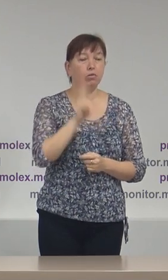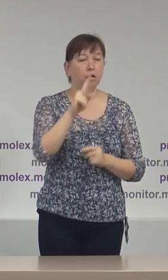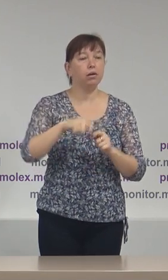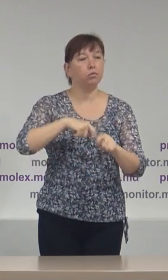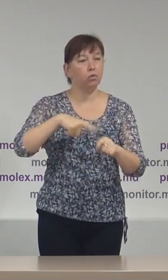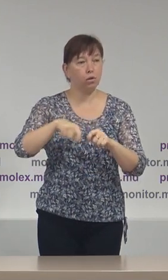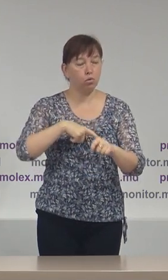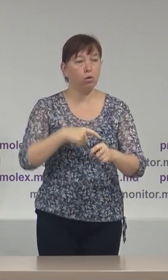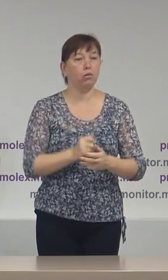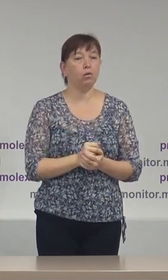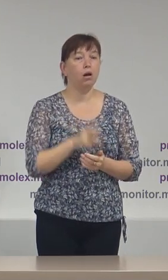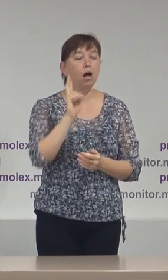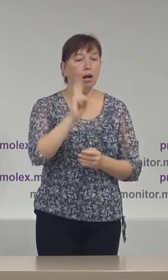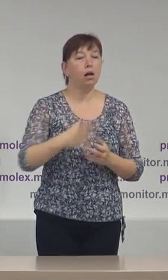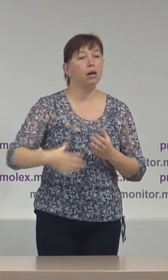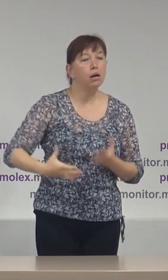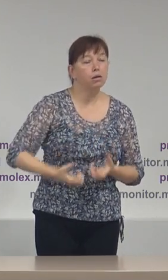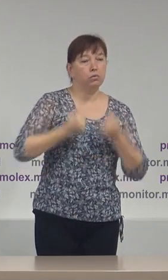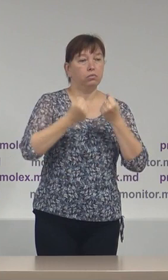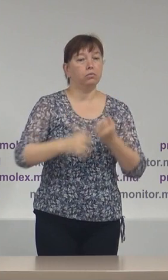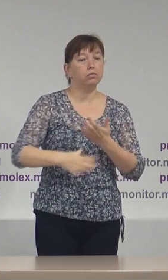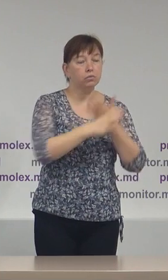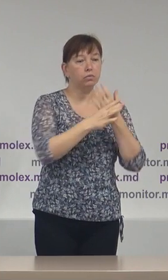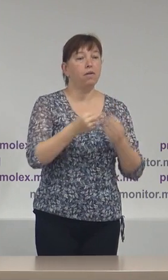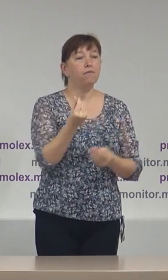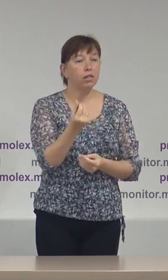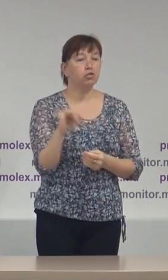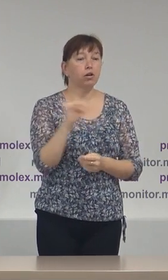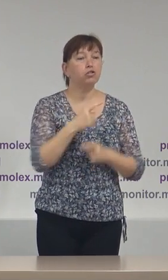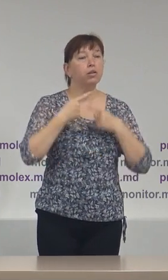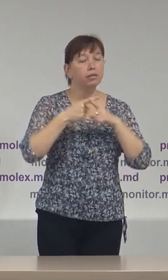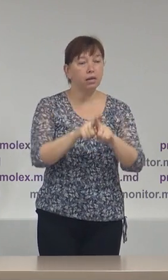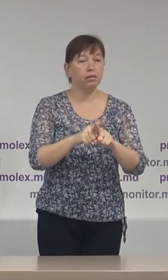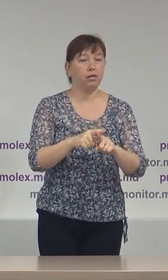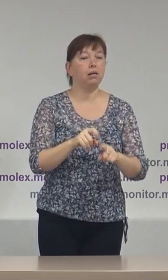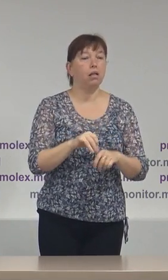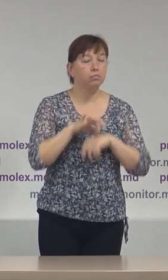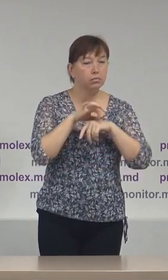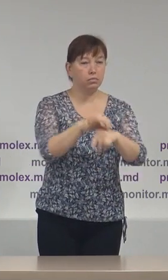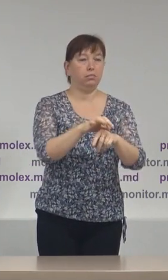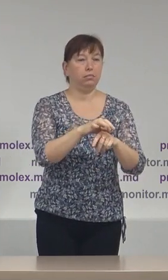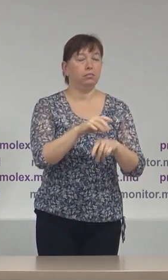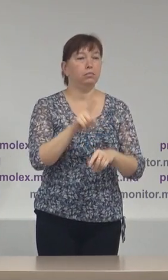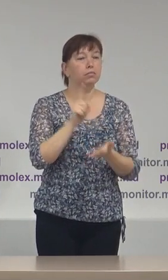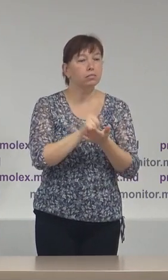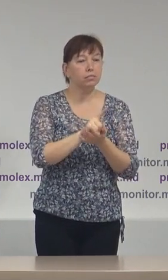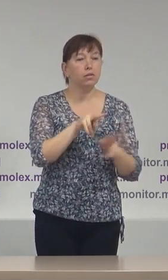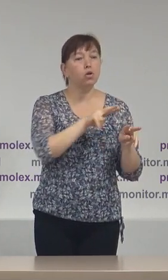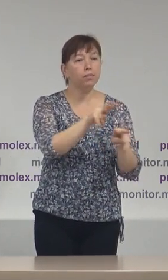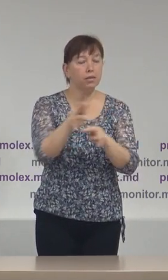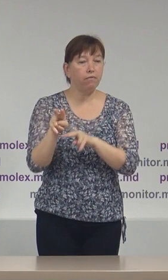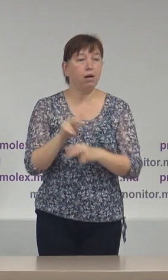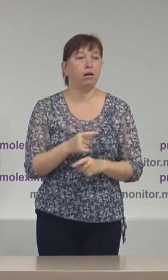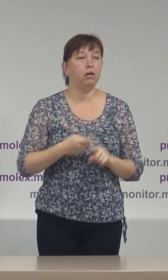contribuie financiar și tehnic la susținerea misiunii de observare. Este vorba